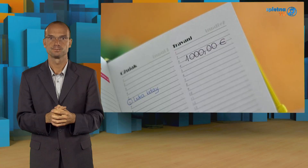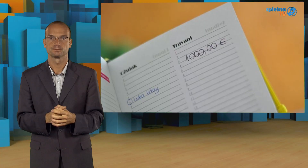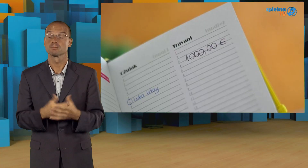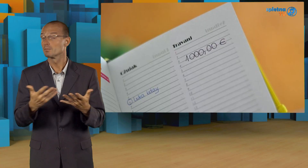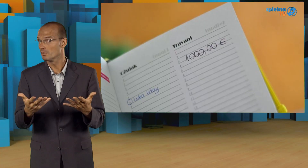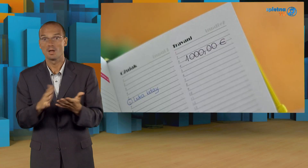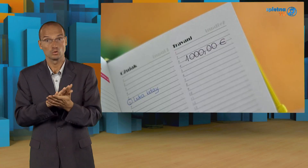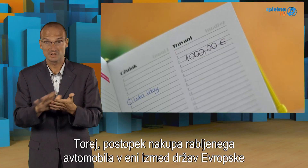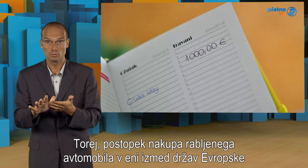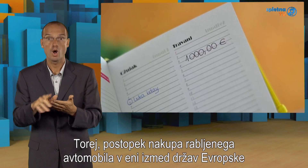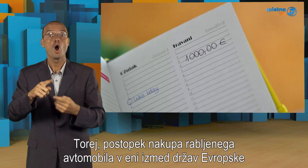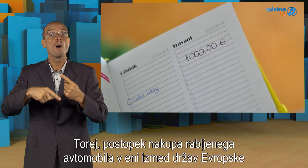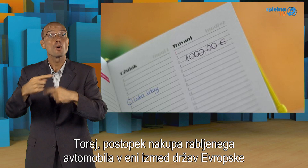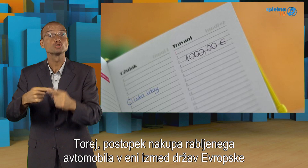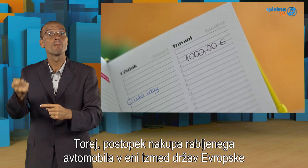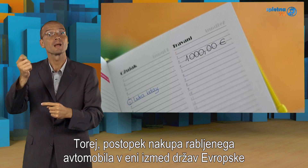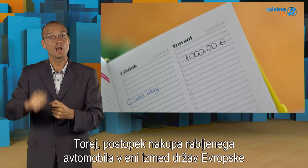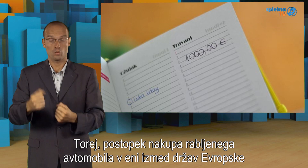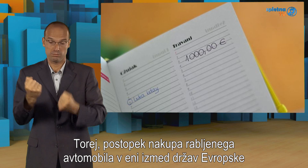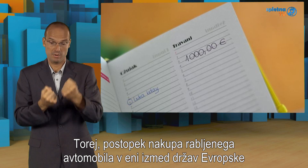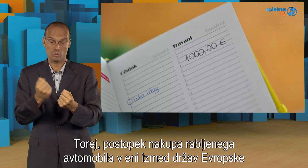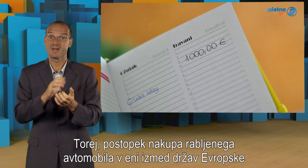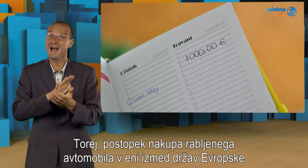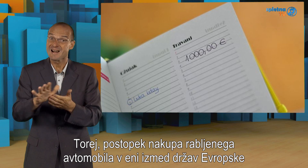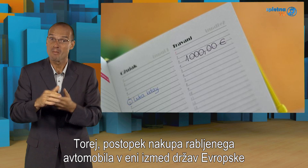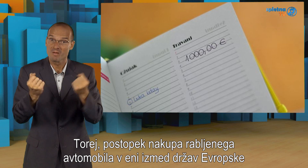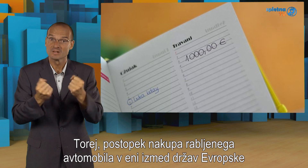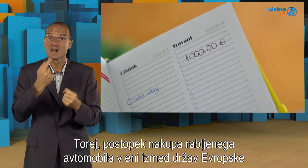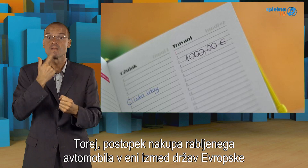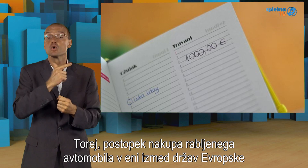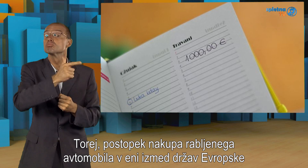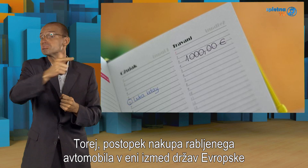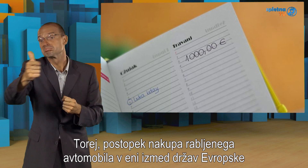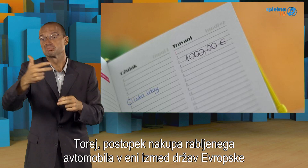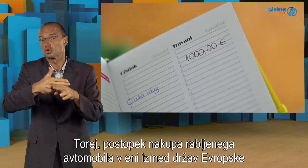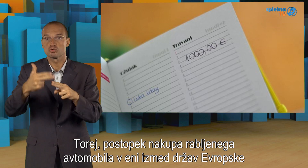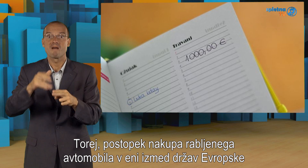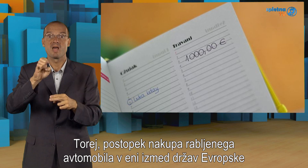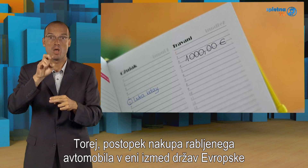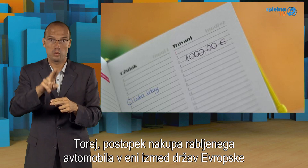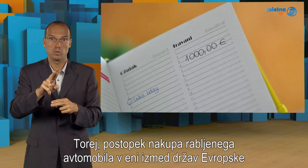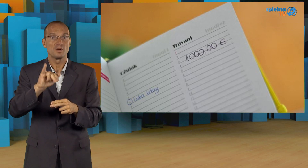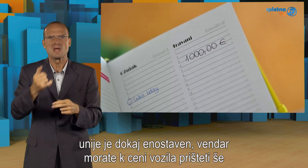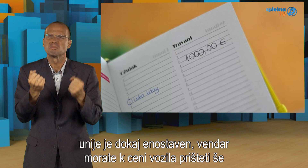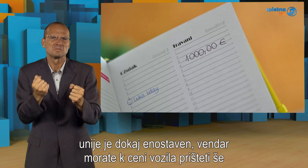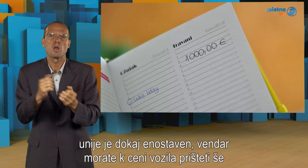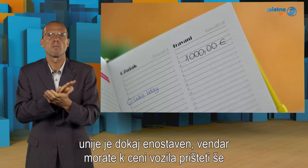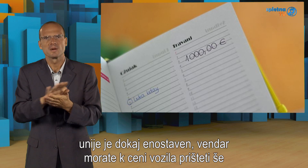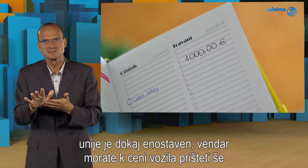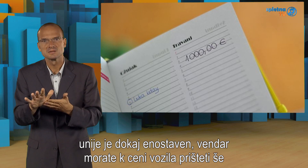Torej postopek nakupa rabljenega avtomobila v eni izmed držav Evropske unije je dokaj enostaven, vendar more tekceni